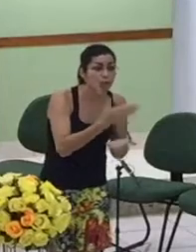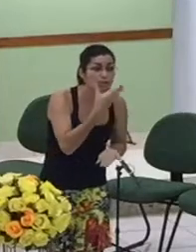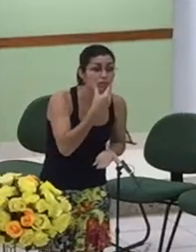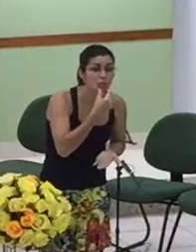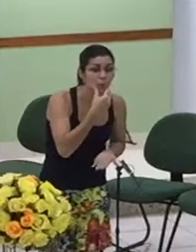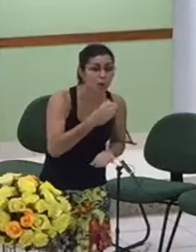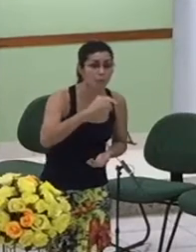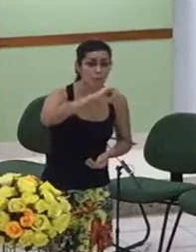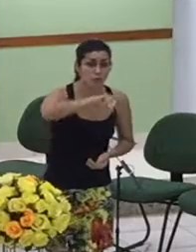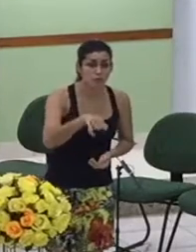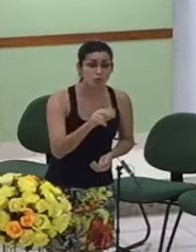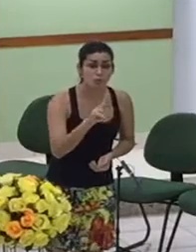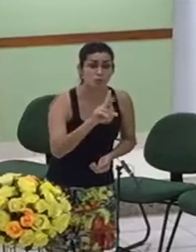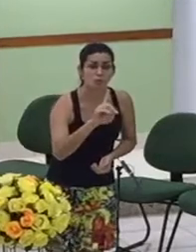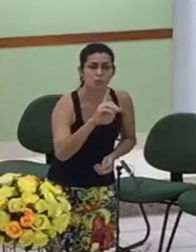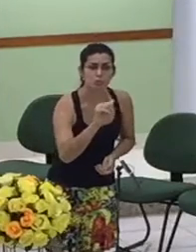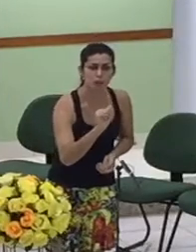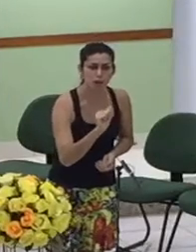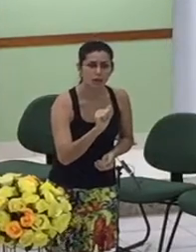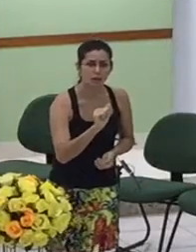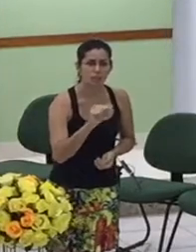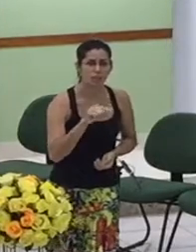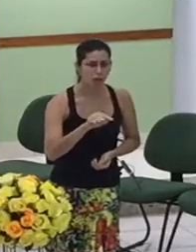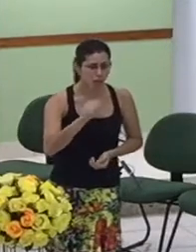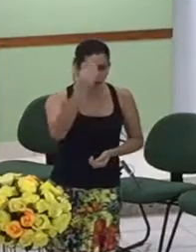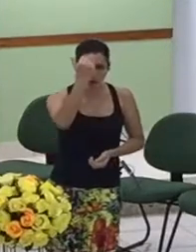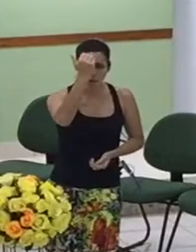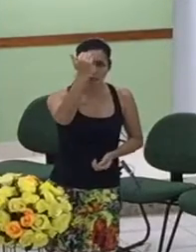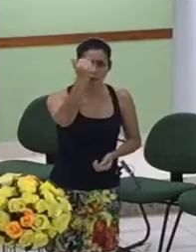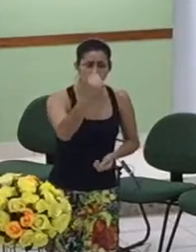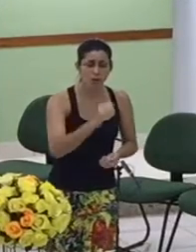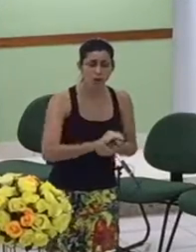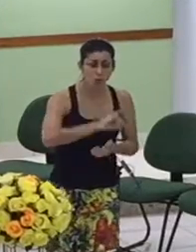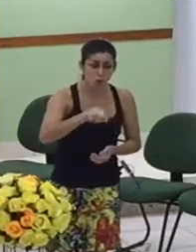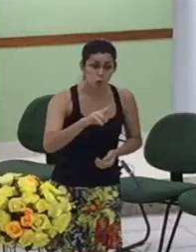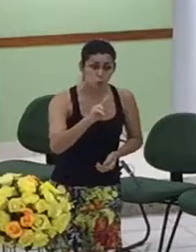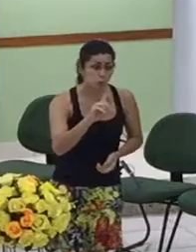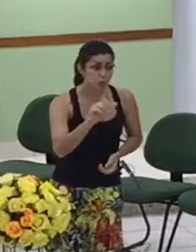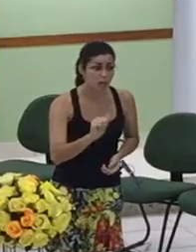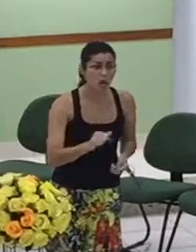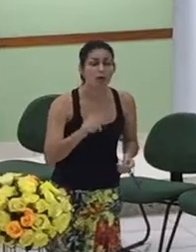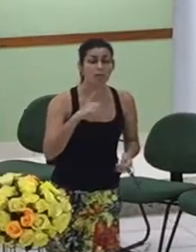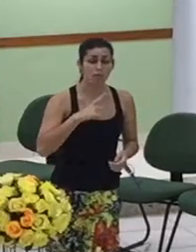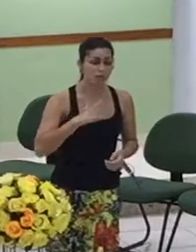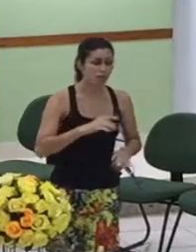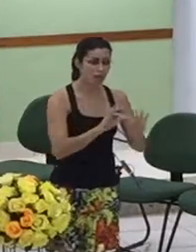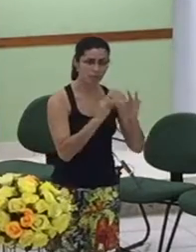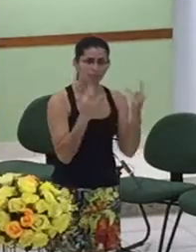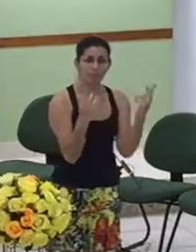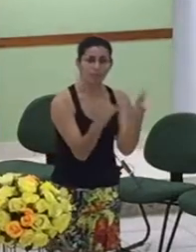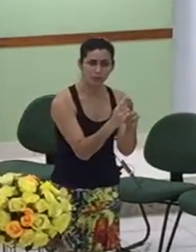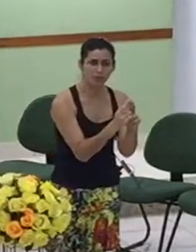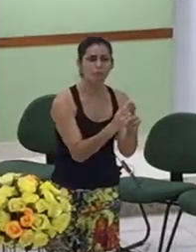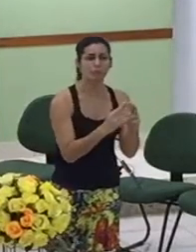a tribo a qual pertencia Jesus foi ele quem foi o pai